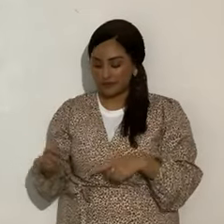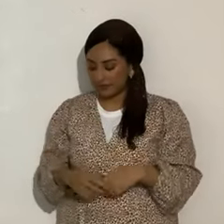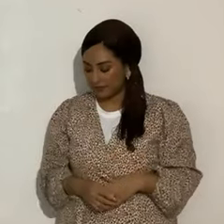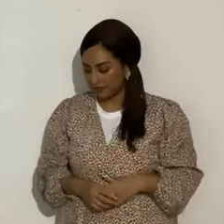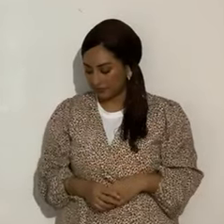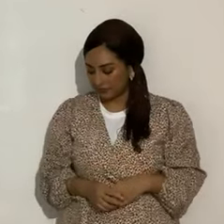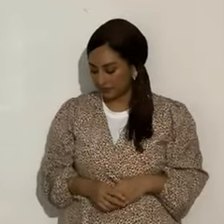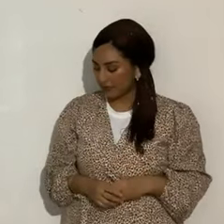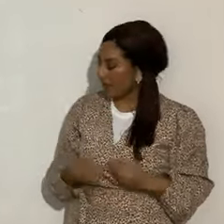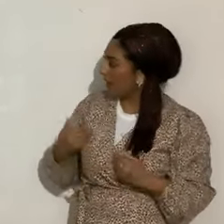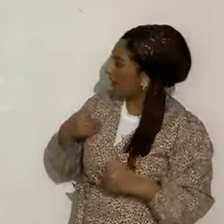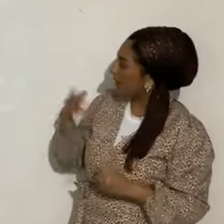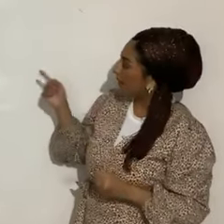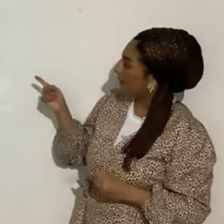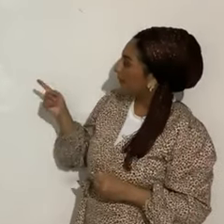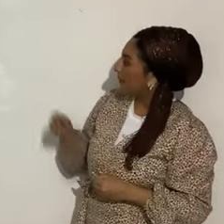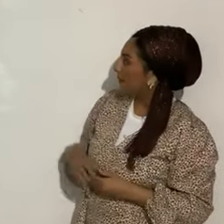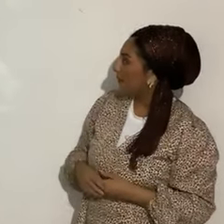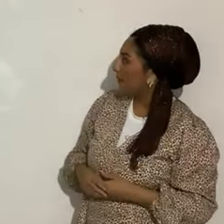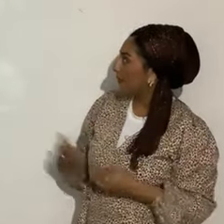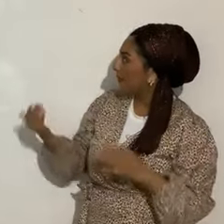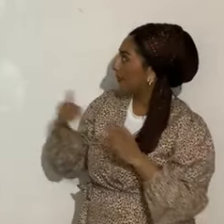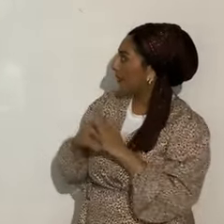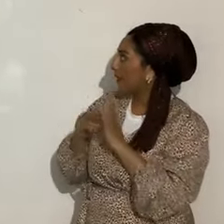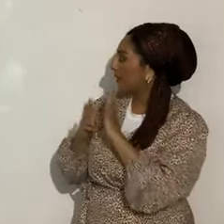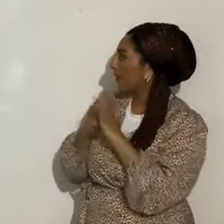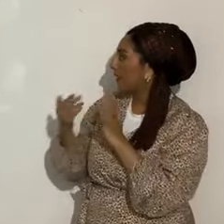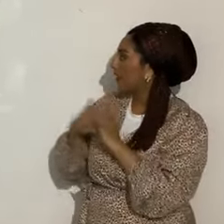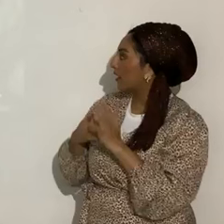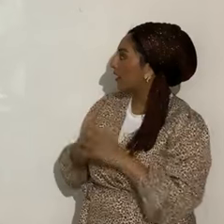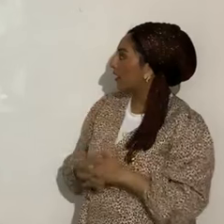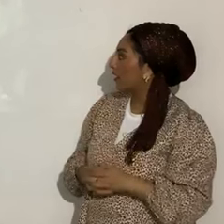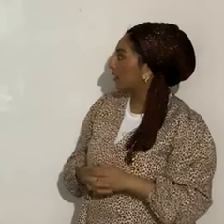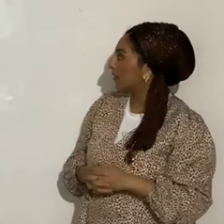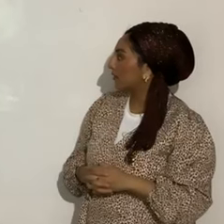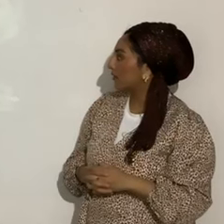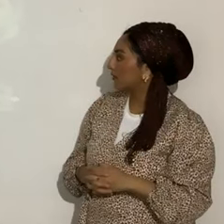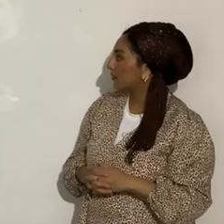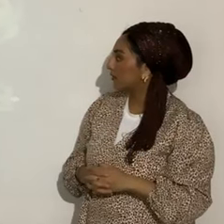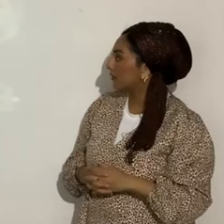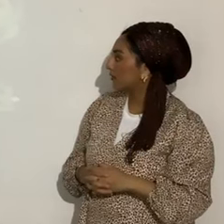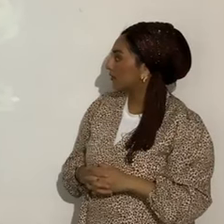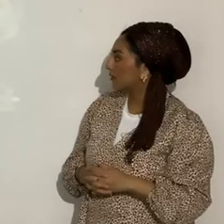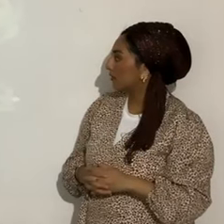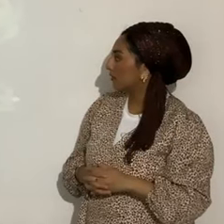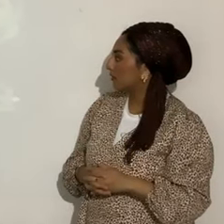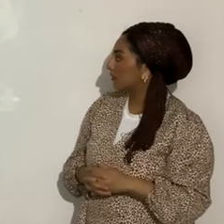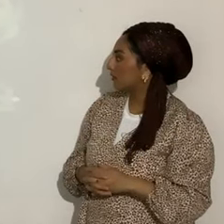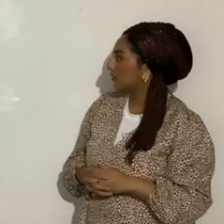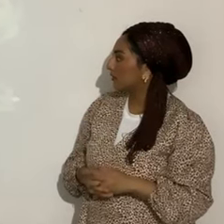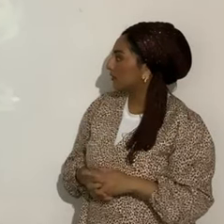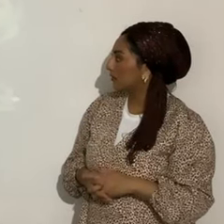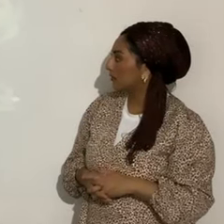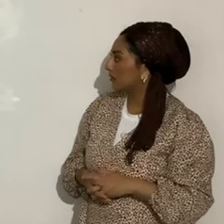Ahí está, miren, en el vientre inferior, como si diera a luz la mujer y llega Ofriuco.